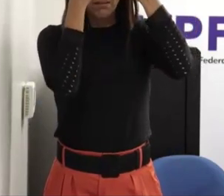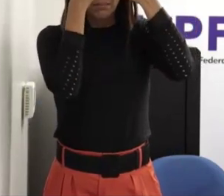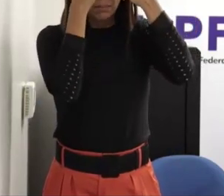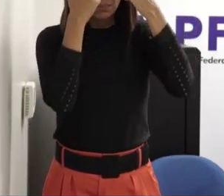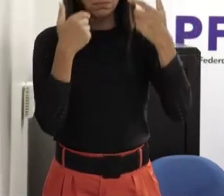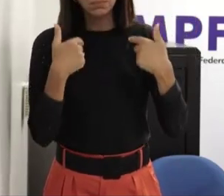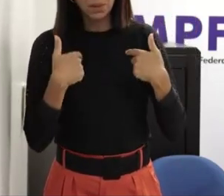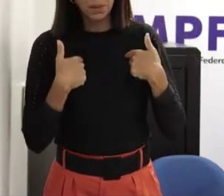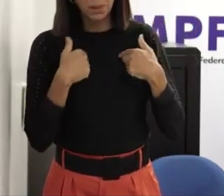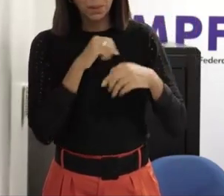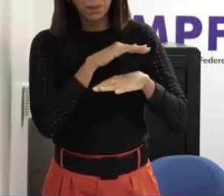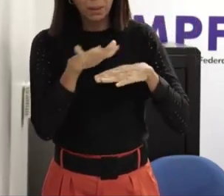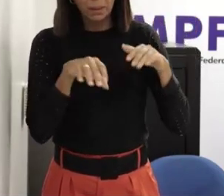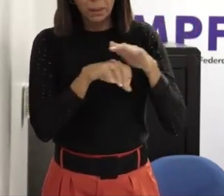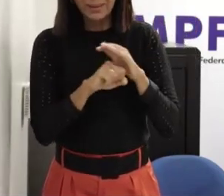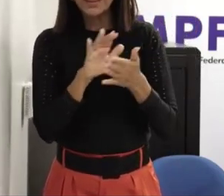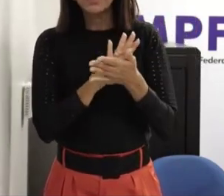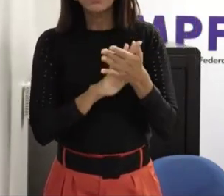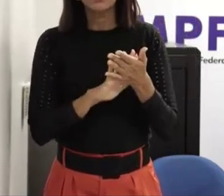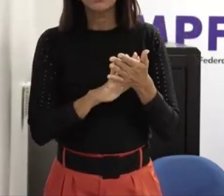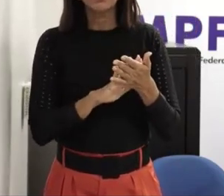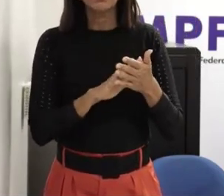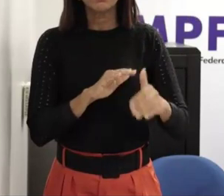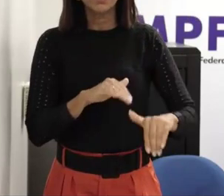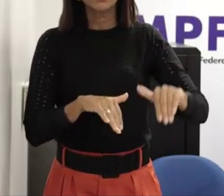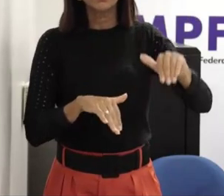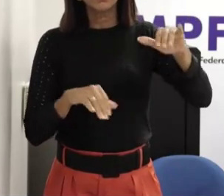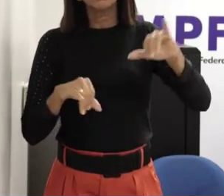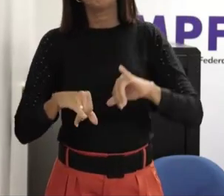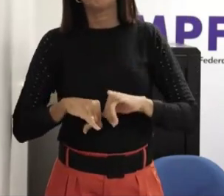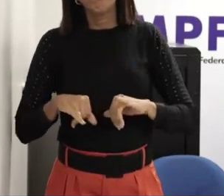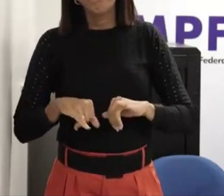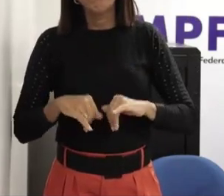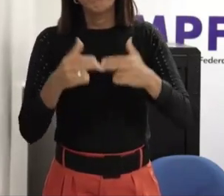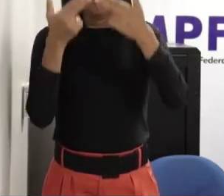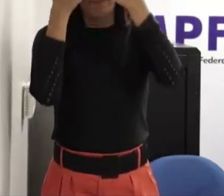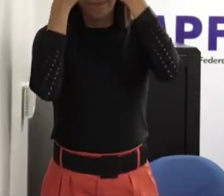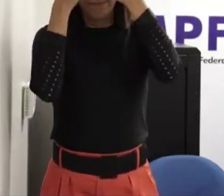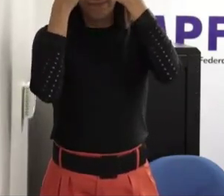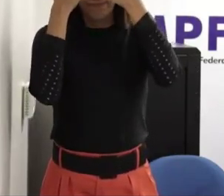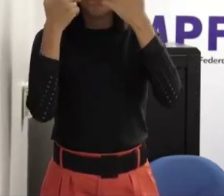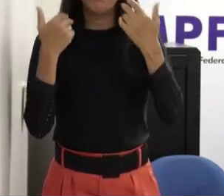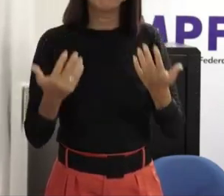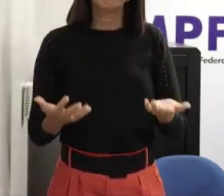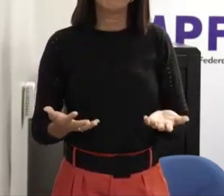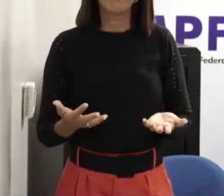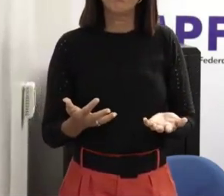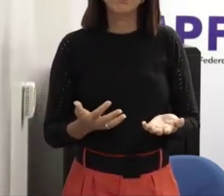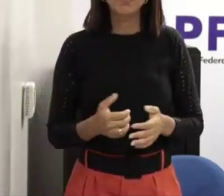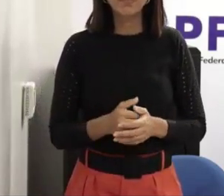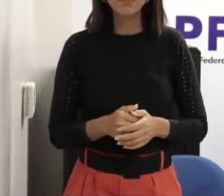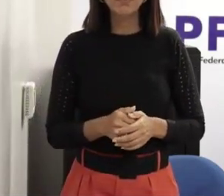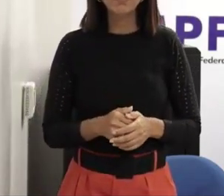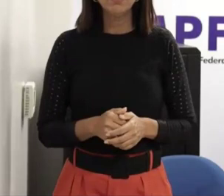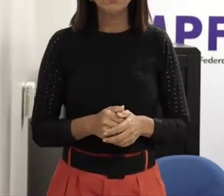é por isso que eu falo muitas vezes o bom senso se a gente for parte de uma moralidade a gente não vai nem escutar do que que ela imaginativamente